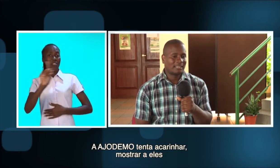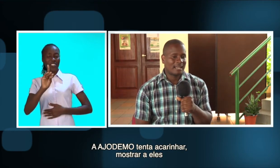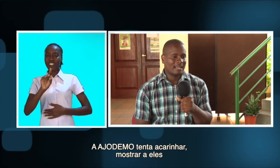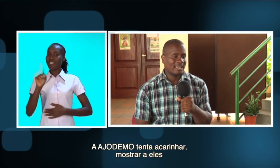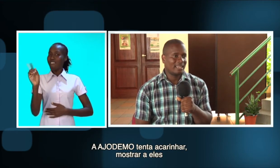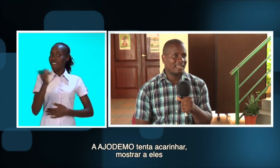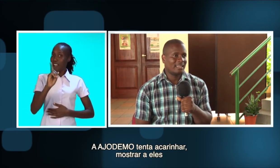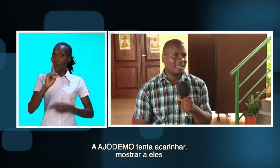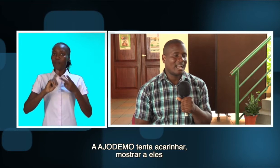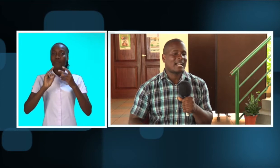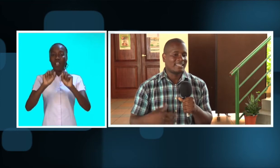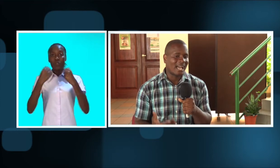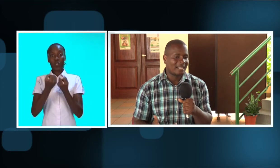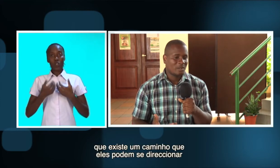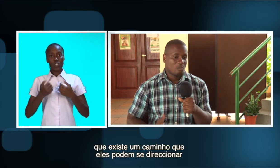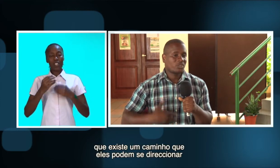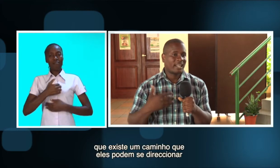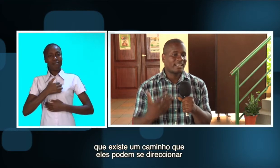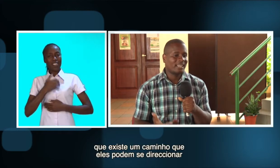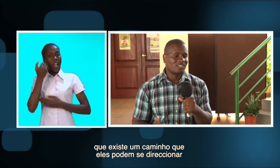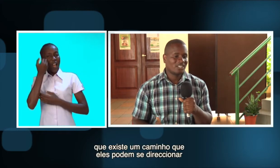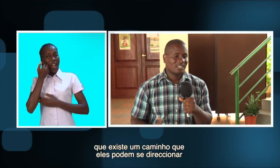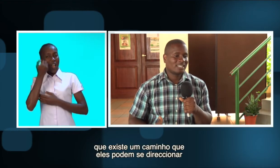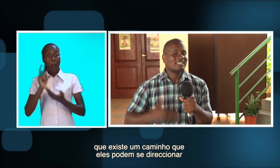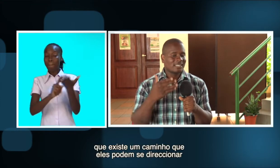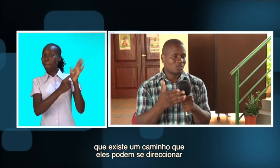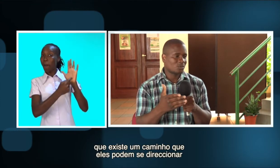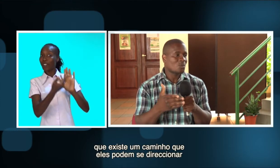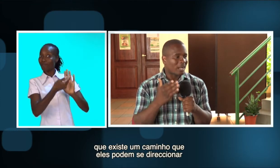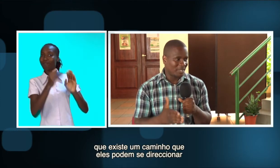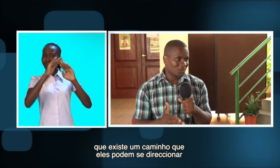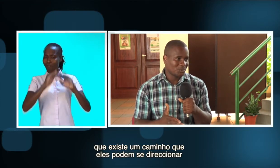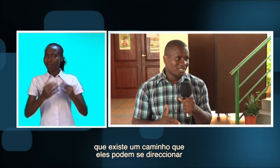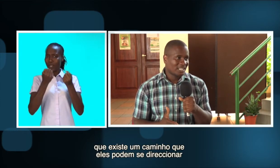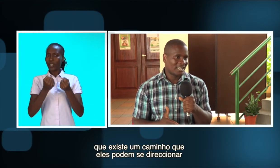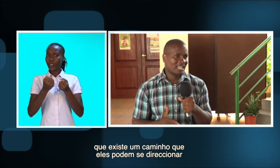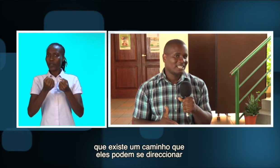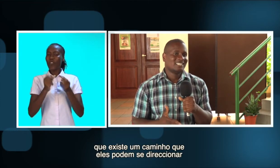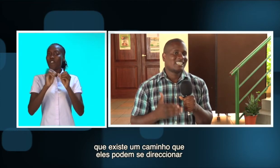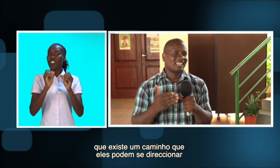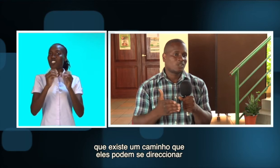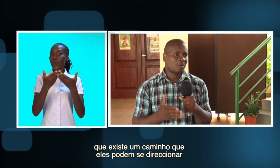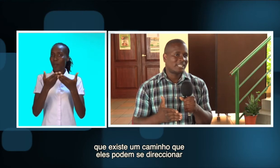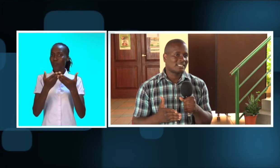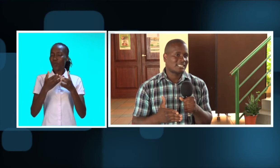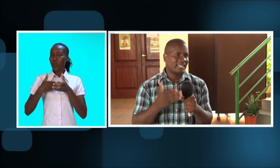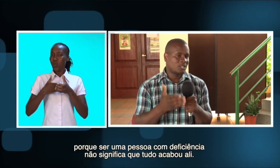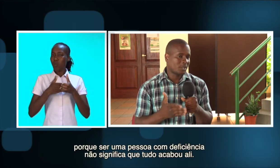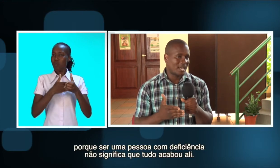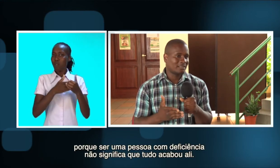tentar acarinhar, mostrar a eles que existe um caminho que eles podem se direcionar.